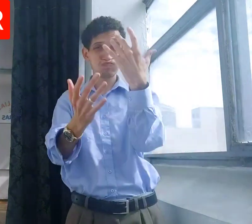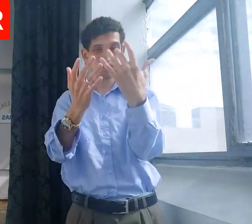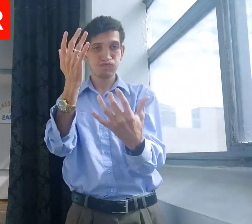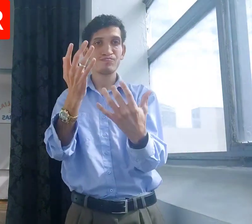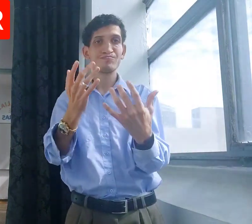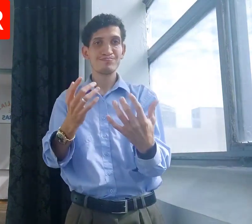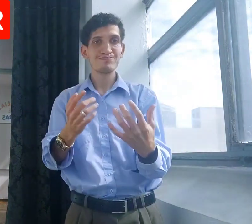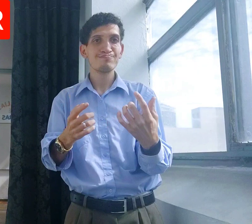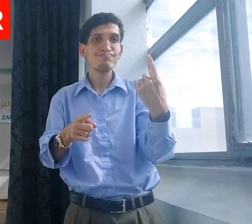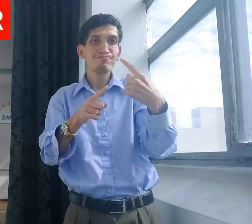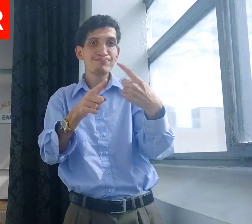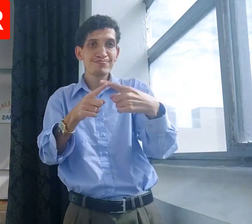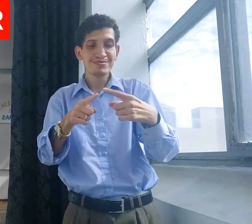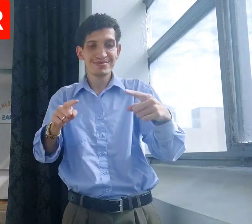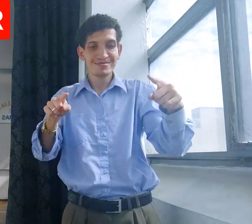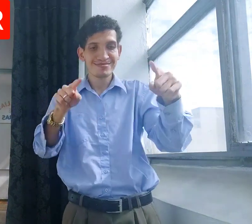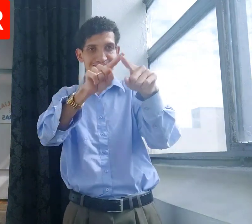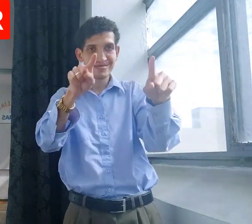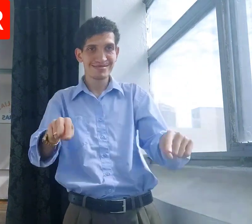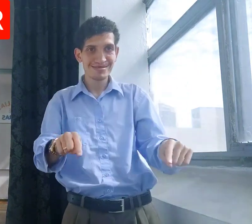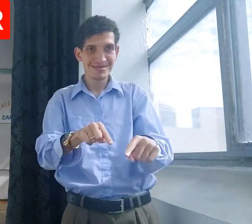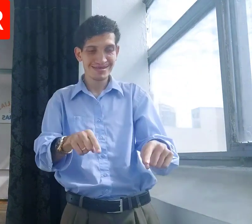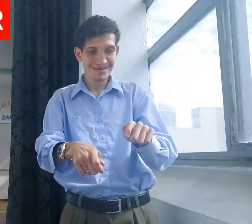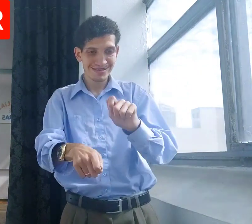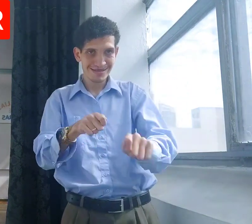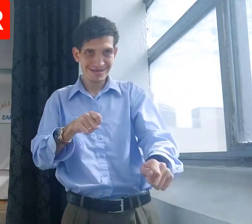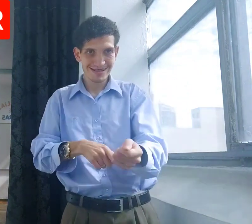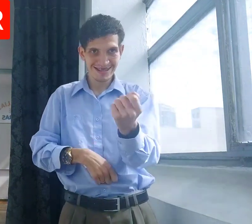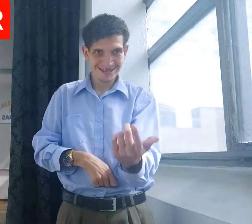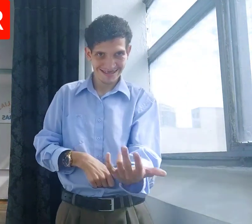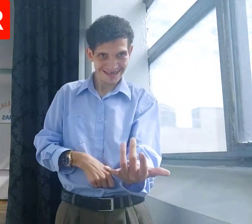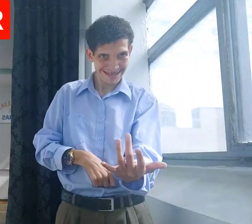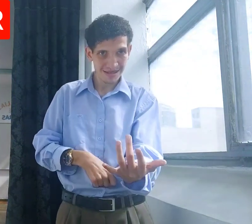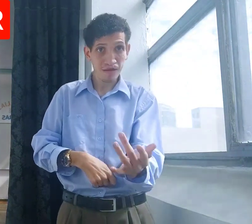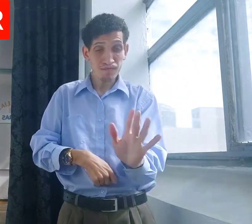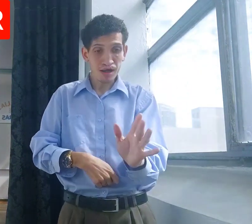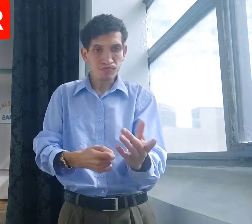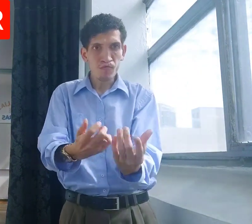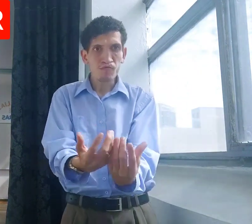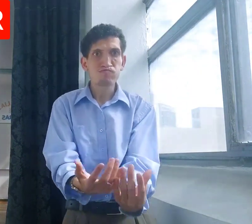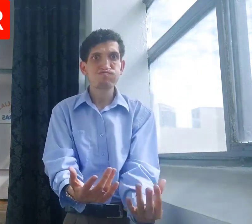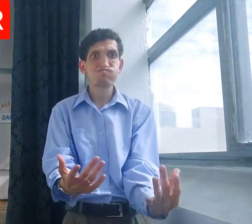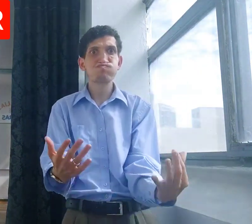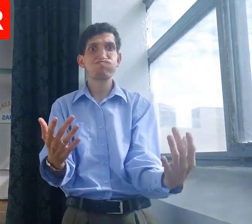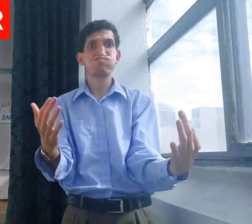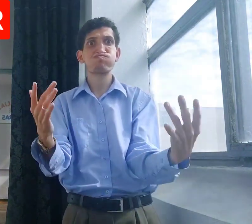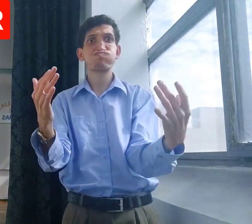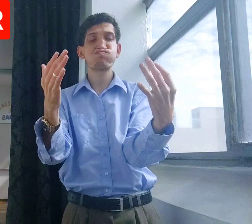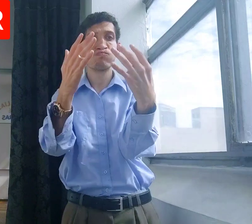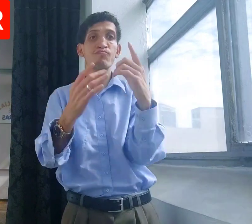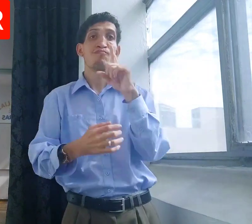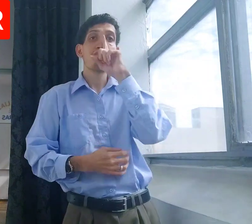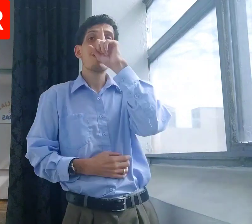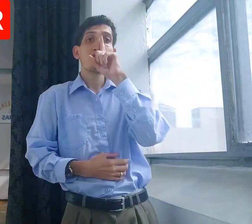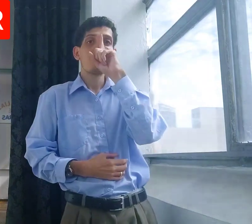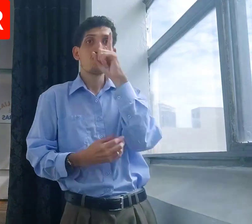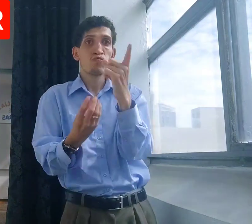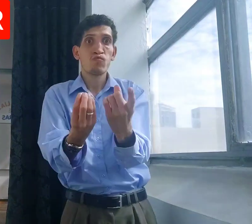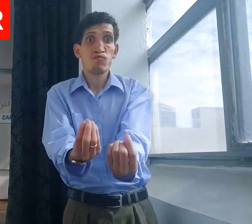porque tem uma lareira, mas o ovo estava muito alto, o